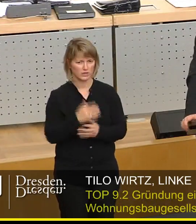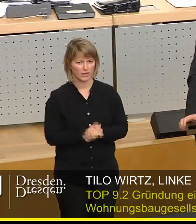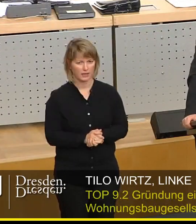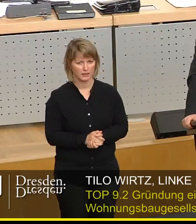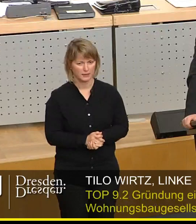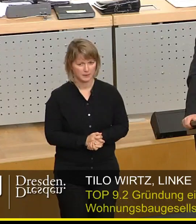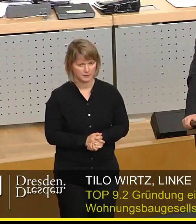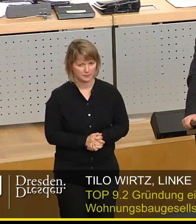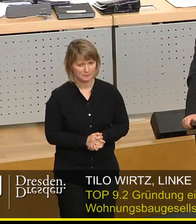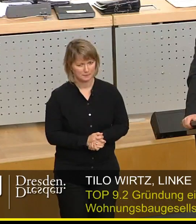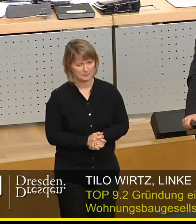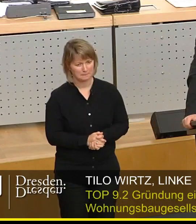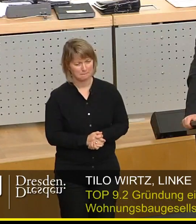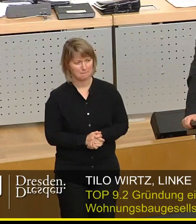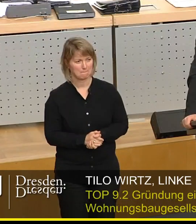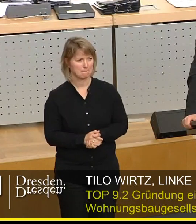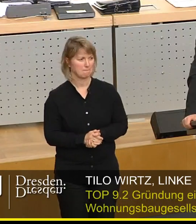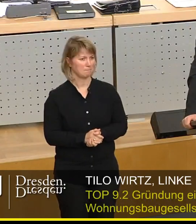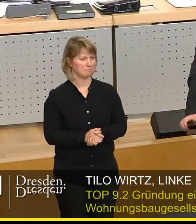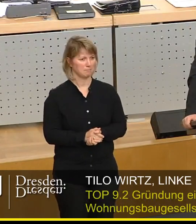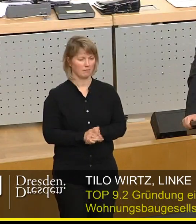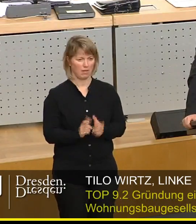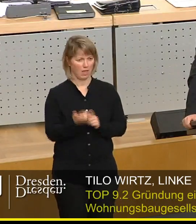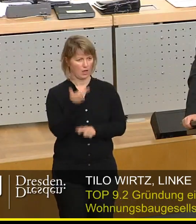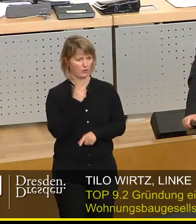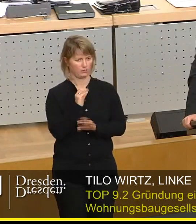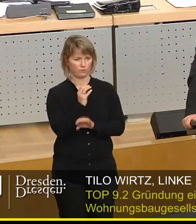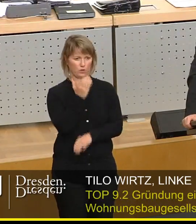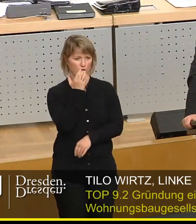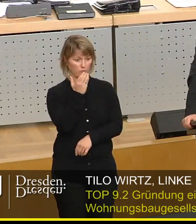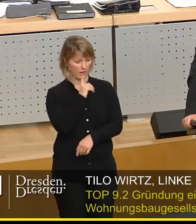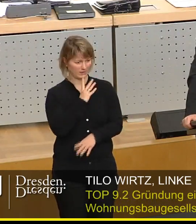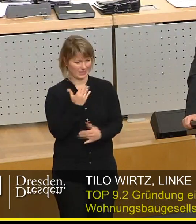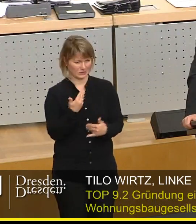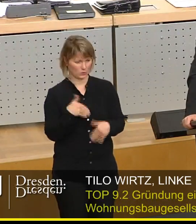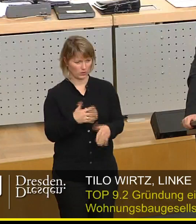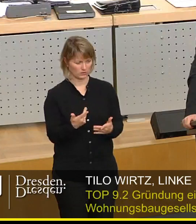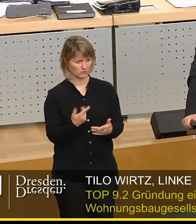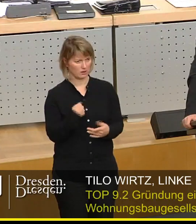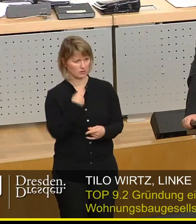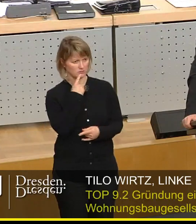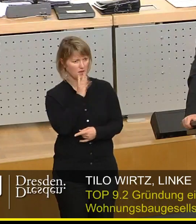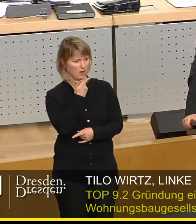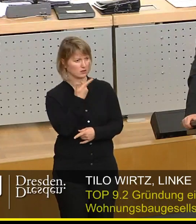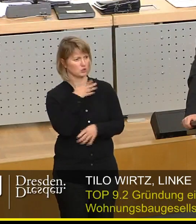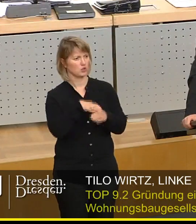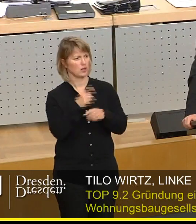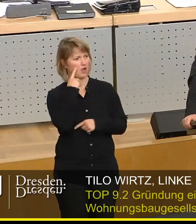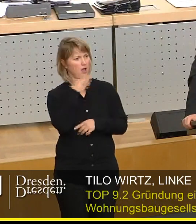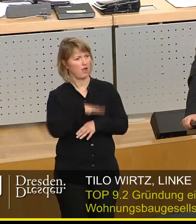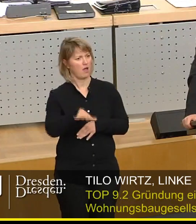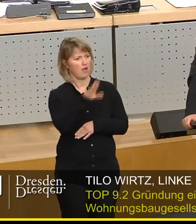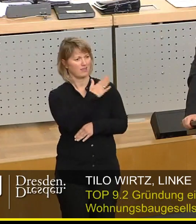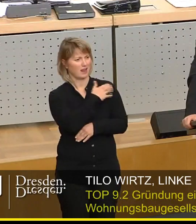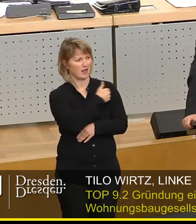Es wird uns hier unverfroren vorgeworfen, obwohl das noch gar nicht dran ist, dass die linke Seite des Stadtrates verantwortlich